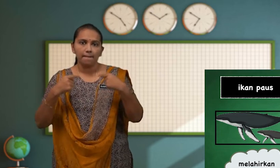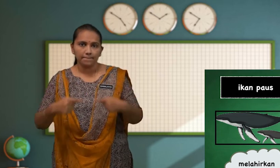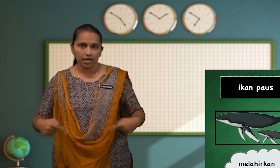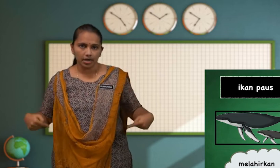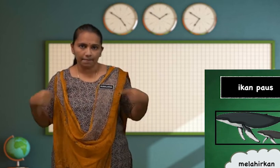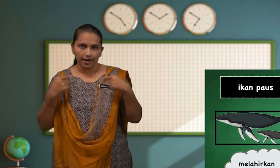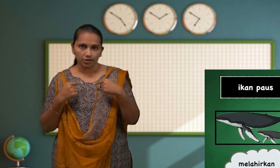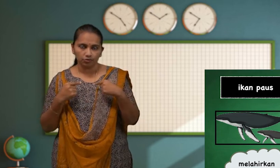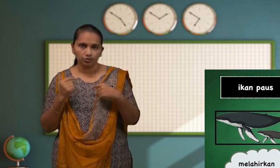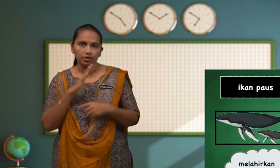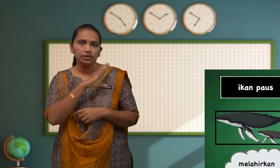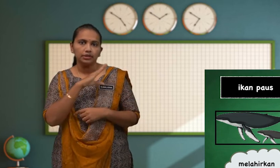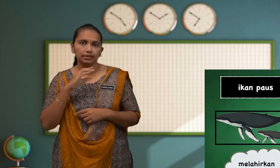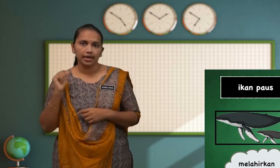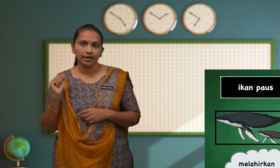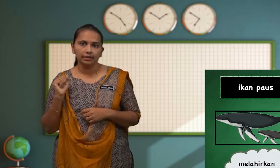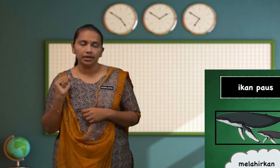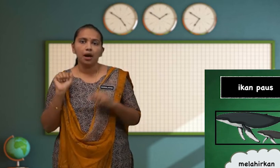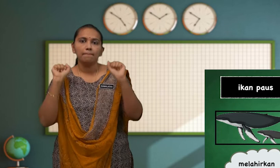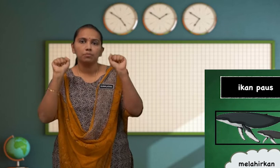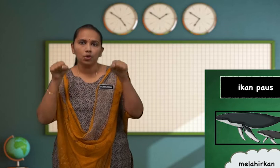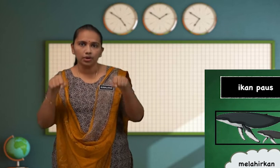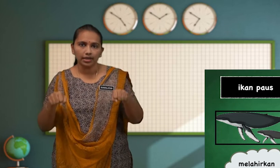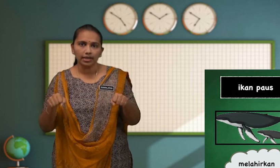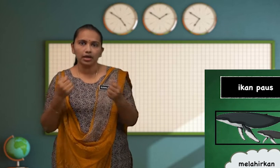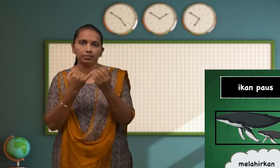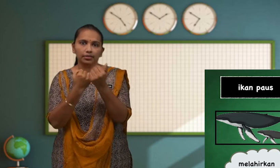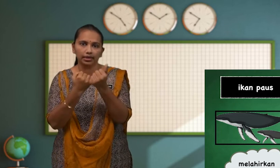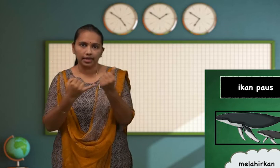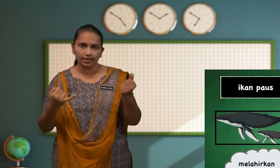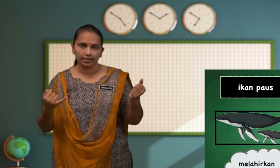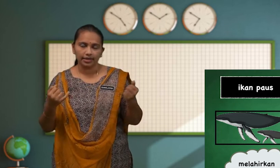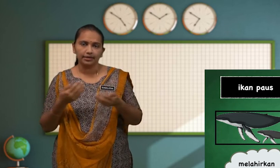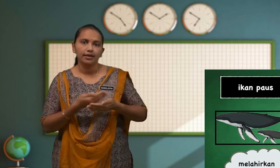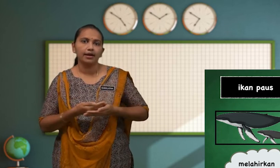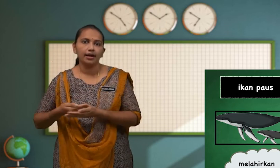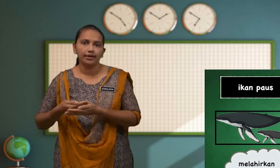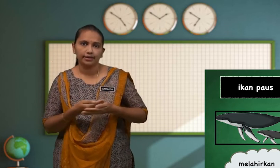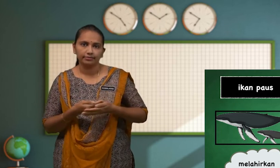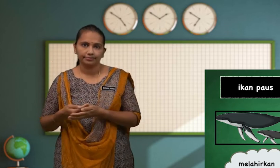Peparu Dan Boleh Melahirkan Anak